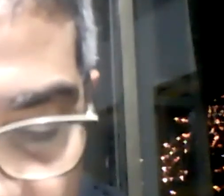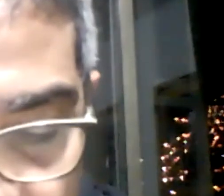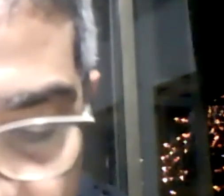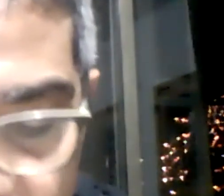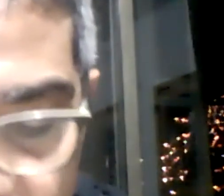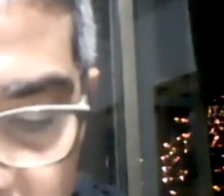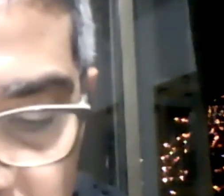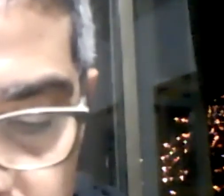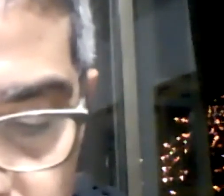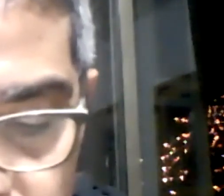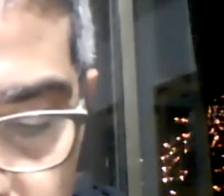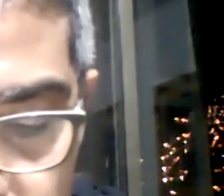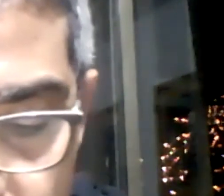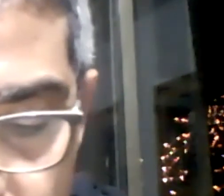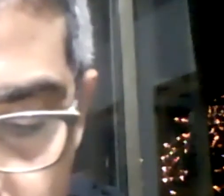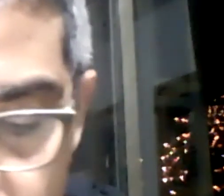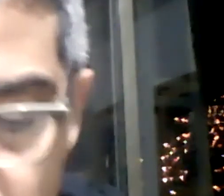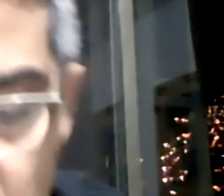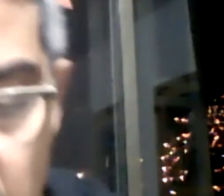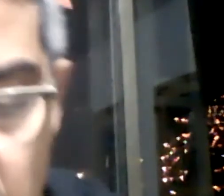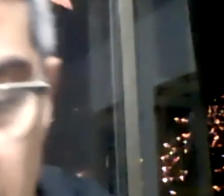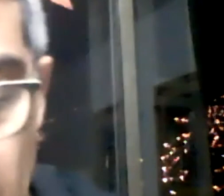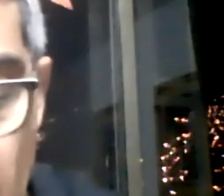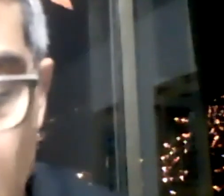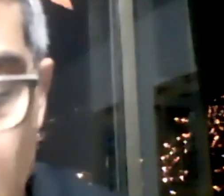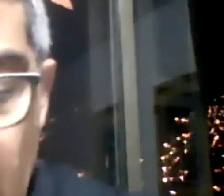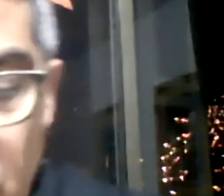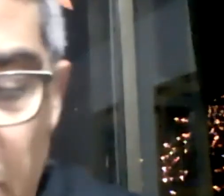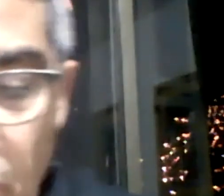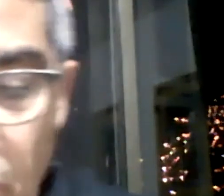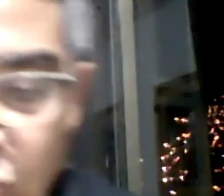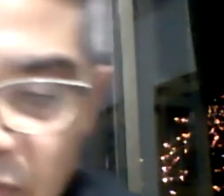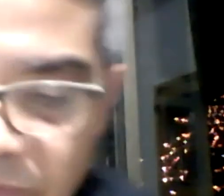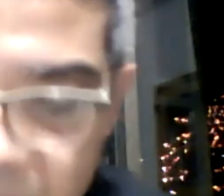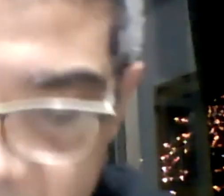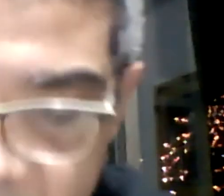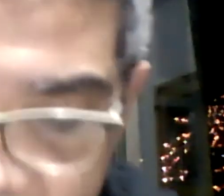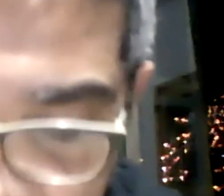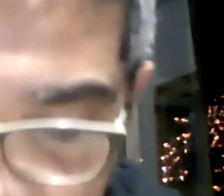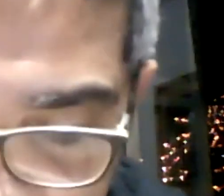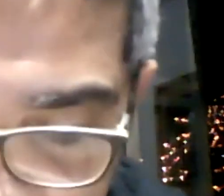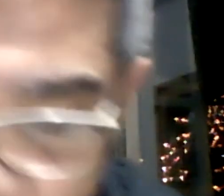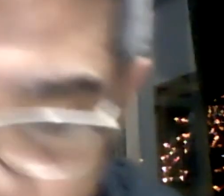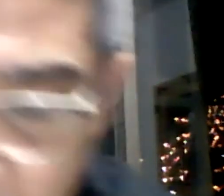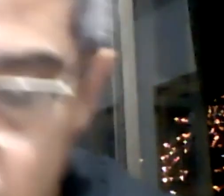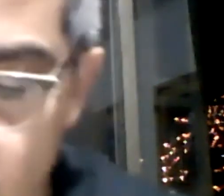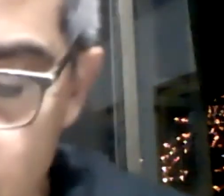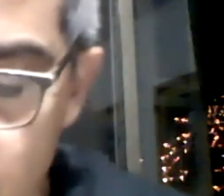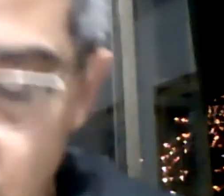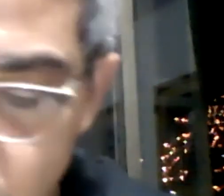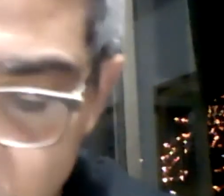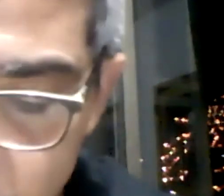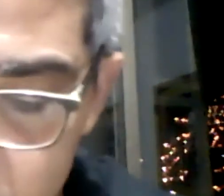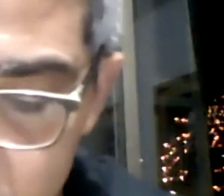y marcas que va notando las voces que nadan el interior